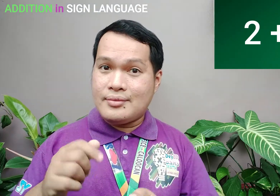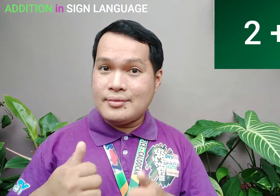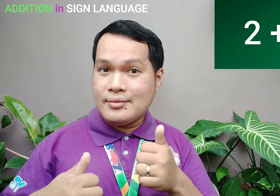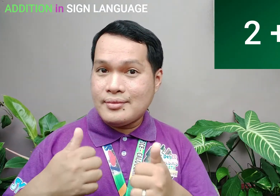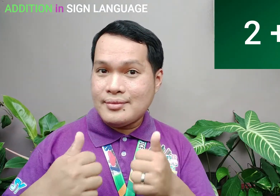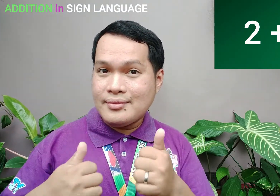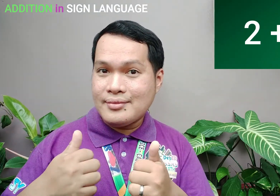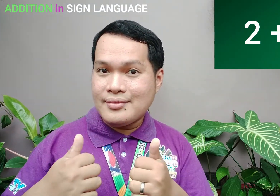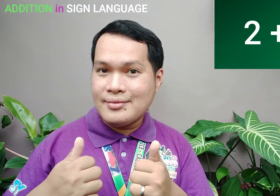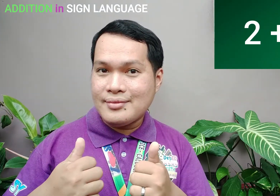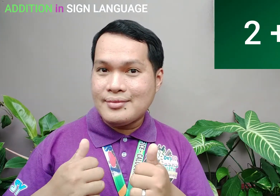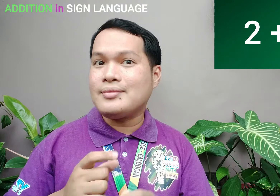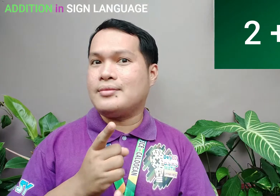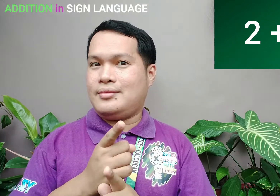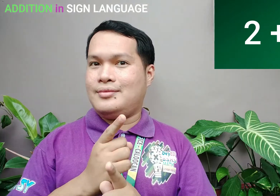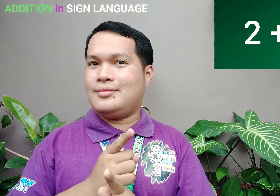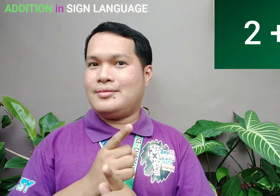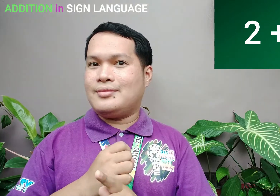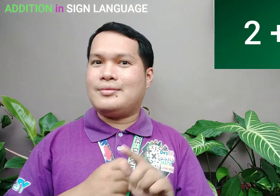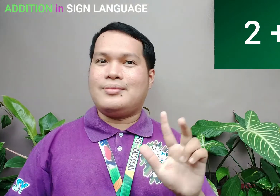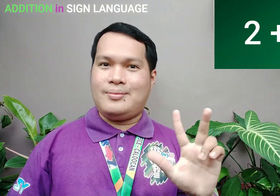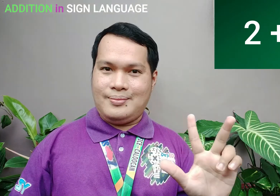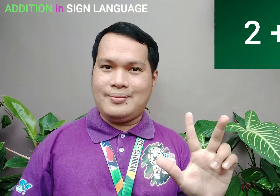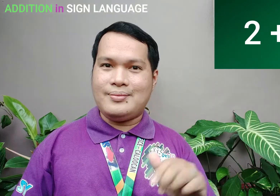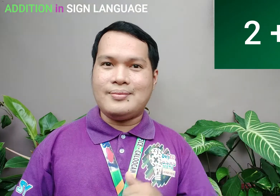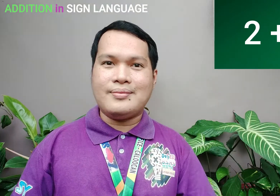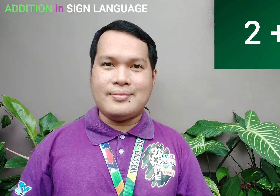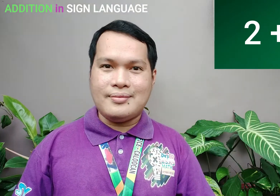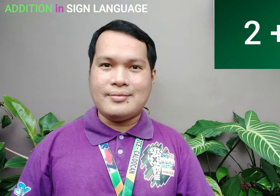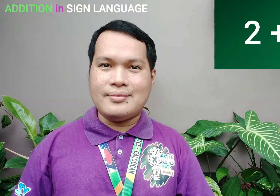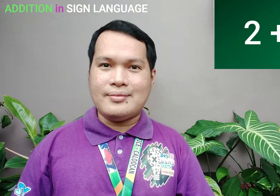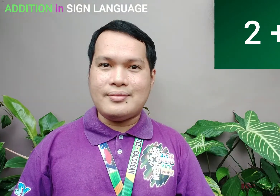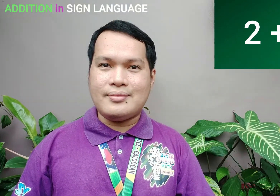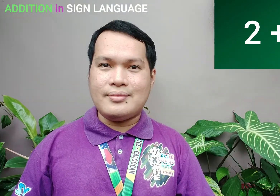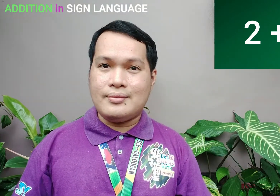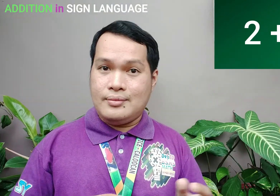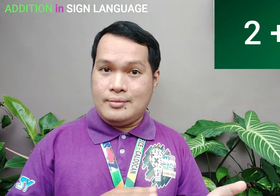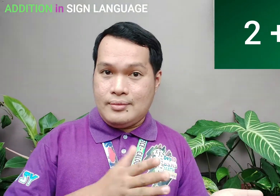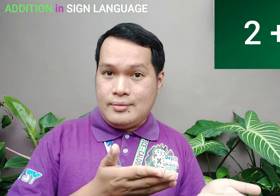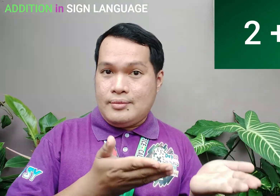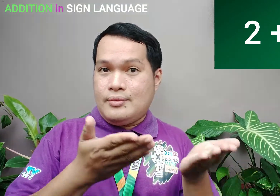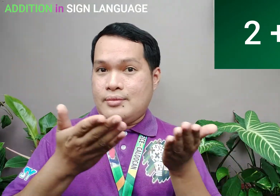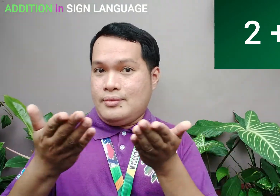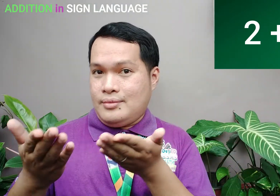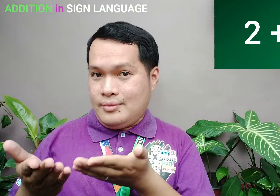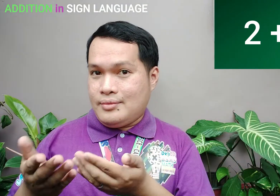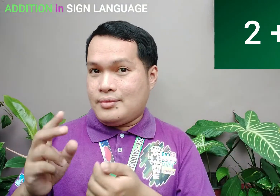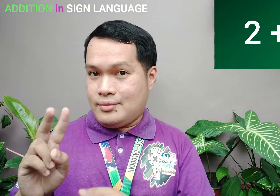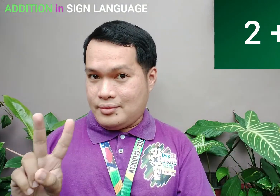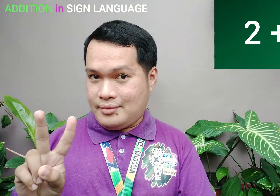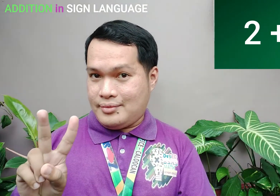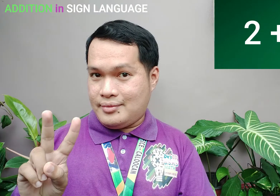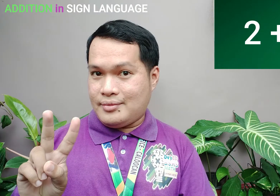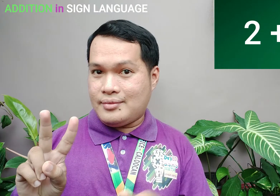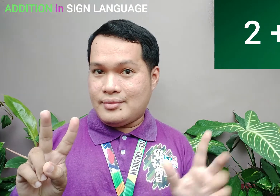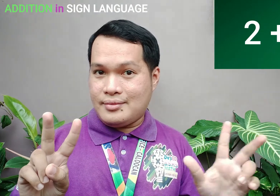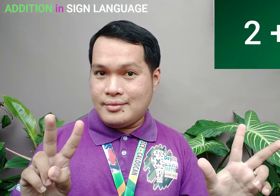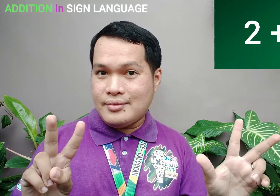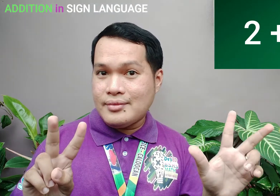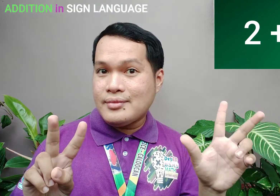Start with a bigger number Alin dyan? Tama 3 ang malaki Then, it distributes sa 2 3